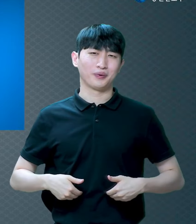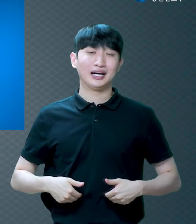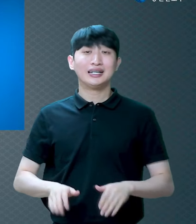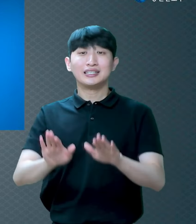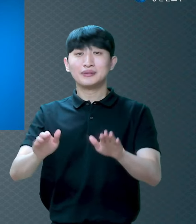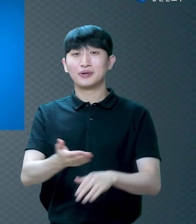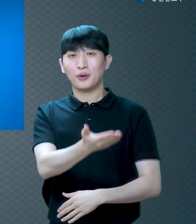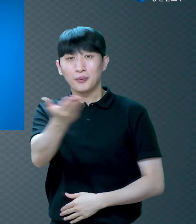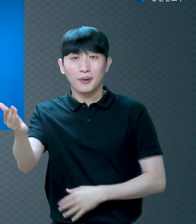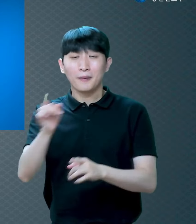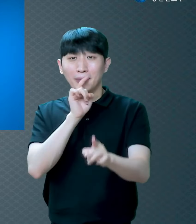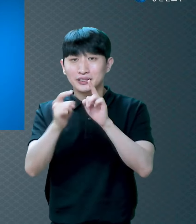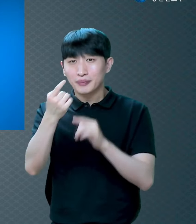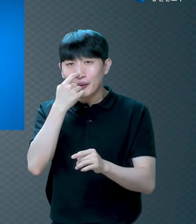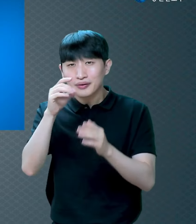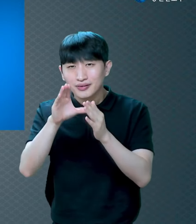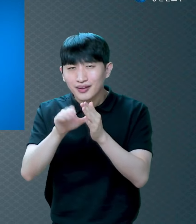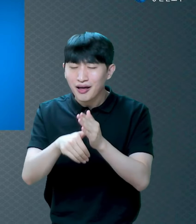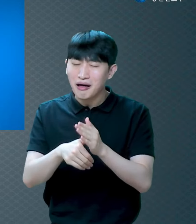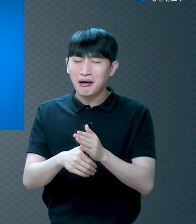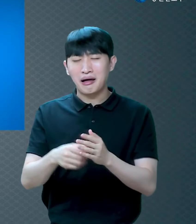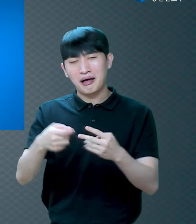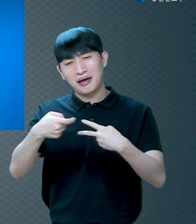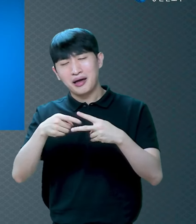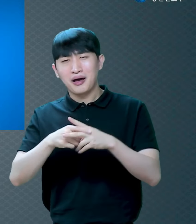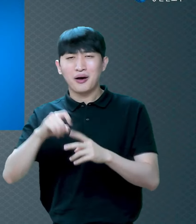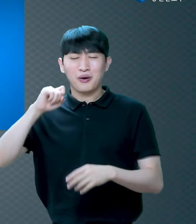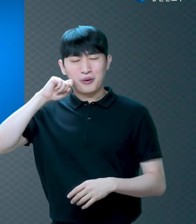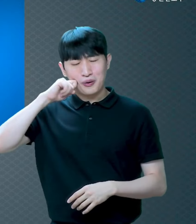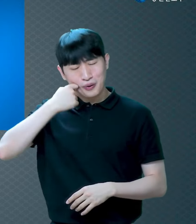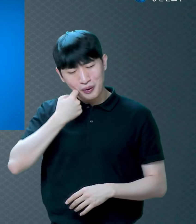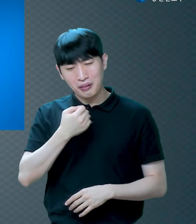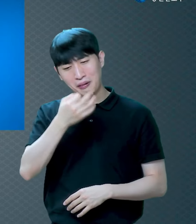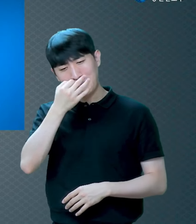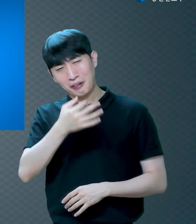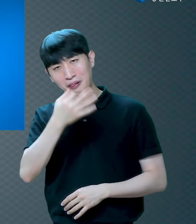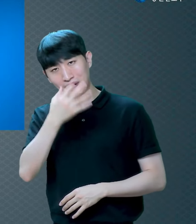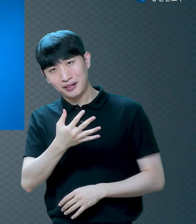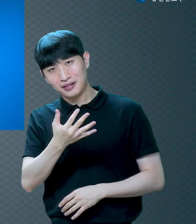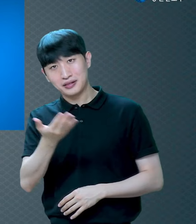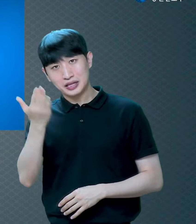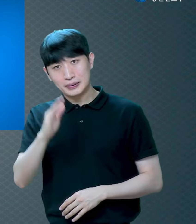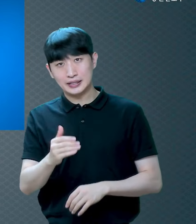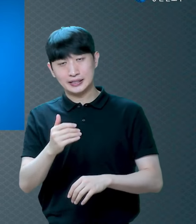당연한 거예요 왜 좋은 것이기 때문에 그러면 견뎌야 될 거 아니에요